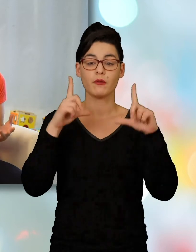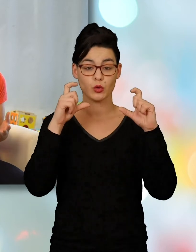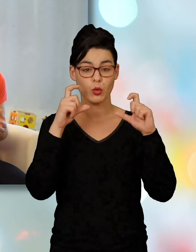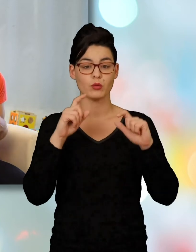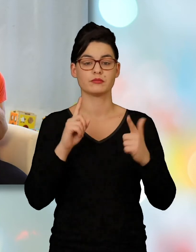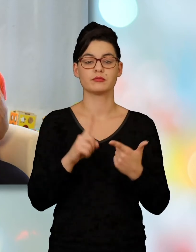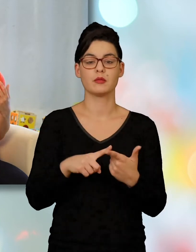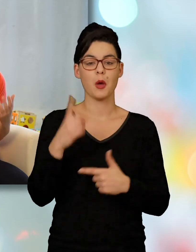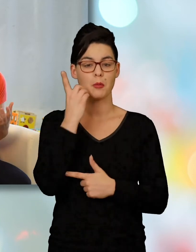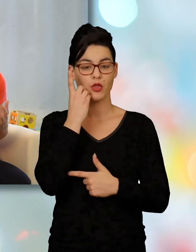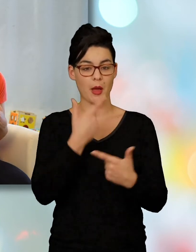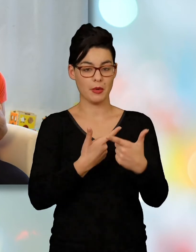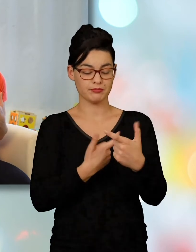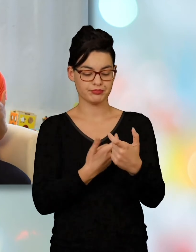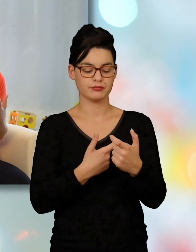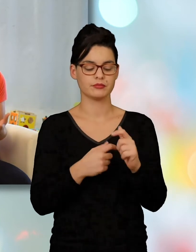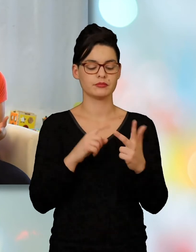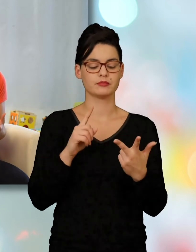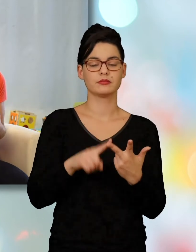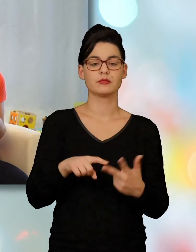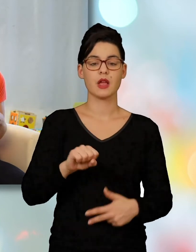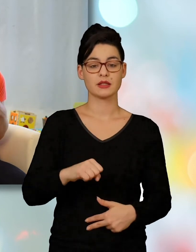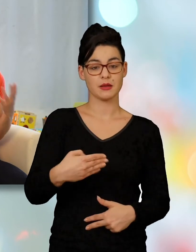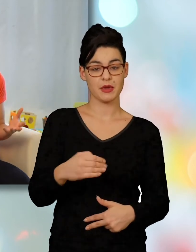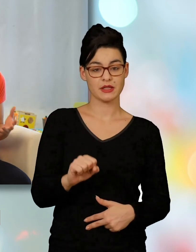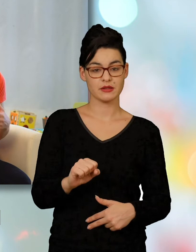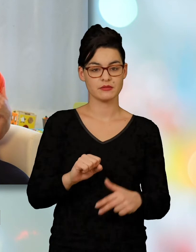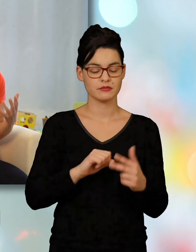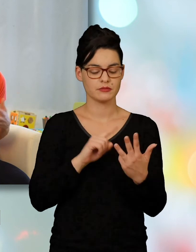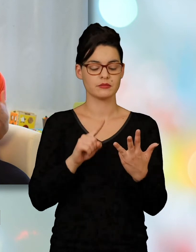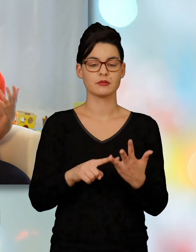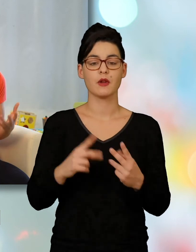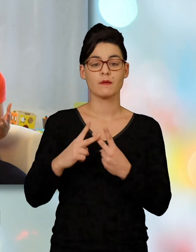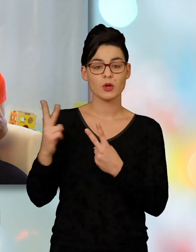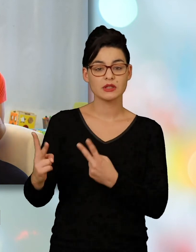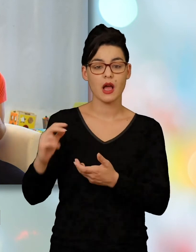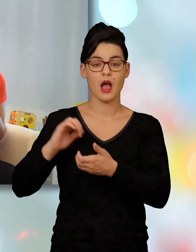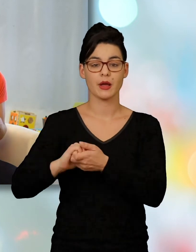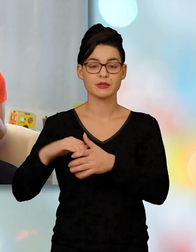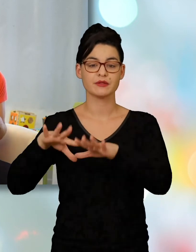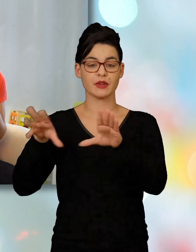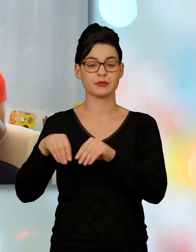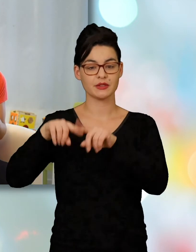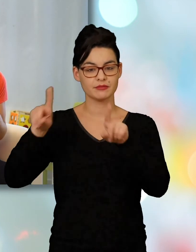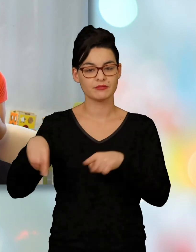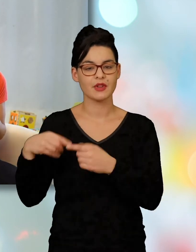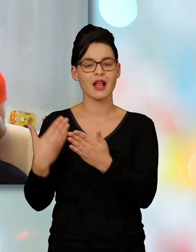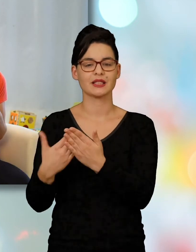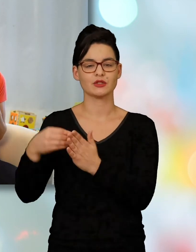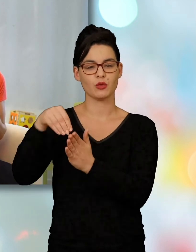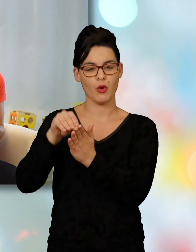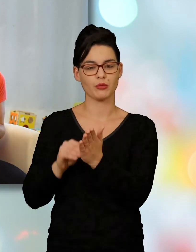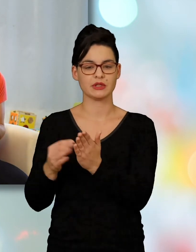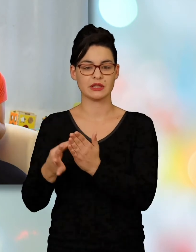Gardez des SMS, des attestations de votre entourage, les voisins, les amis, la famille. Elles pourront être